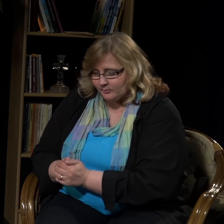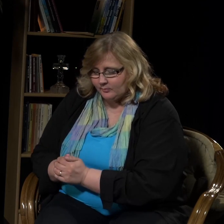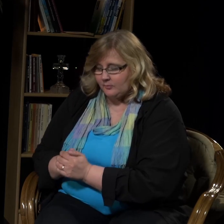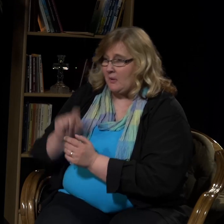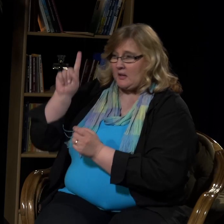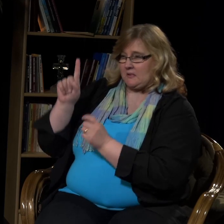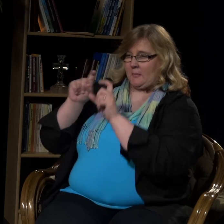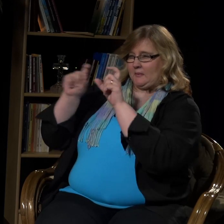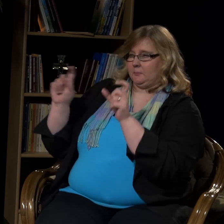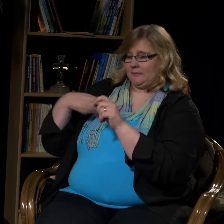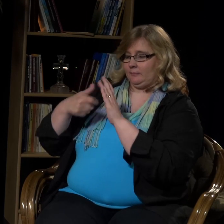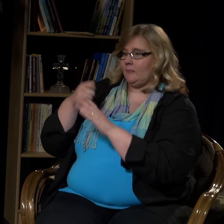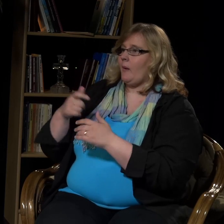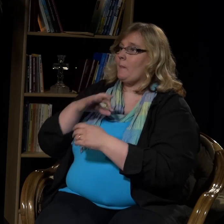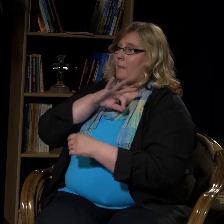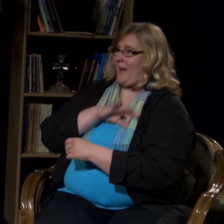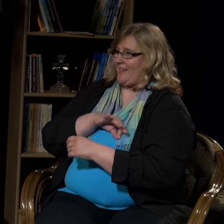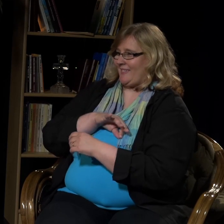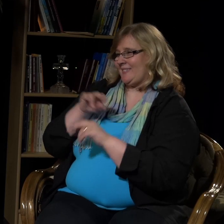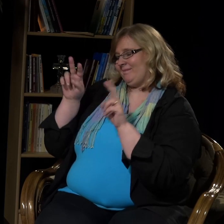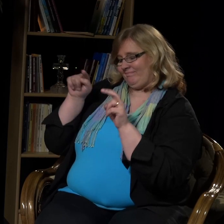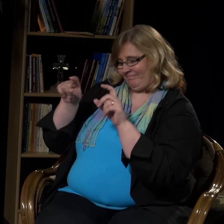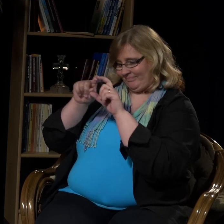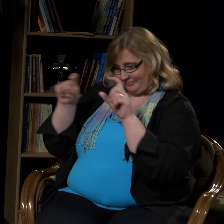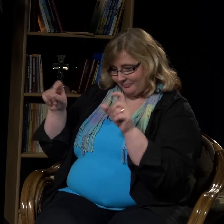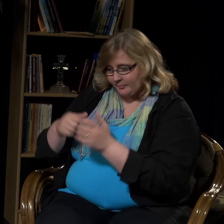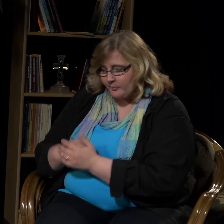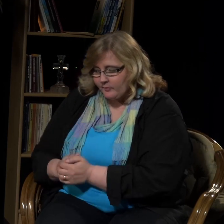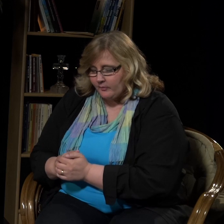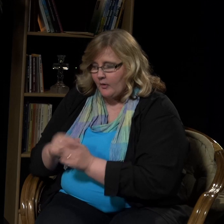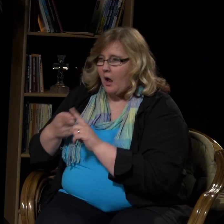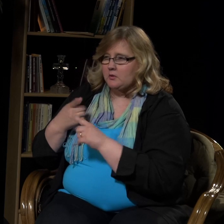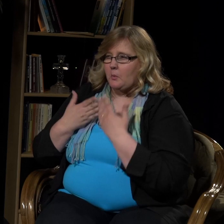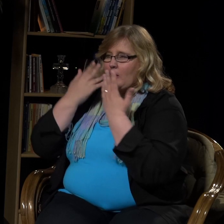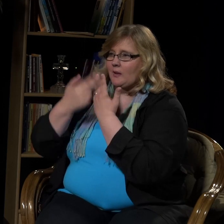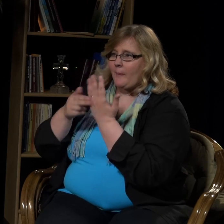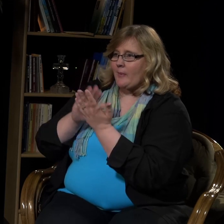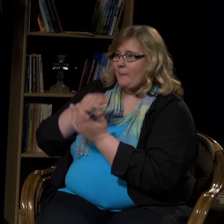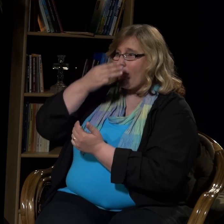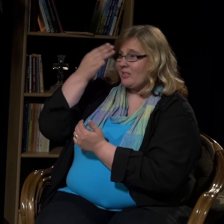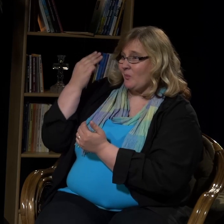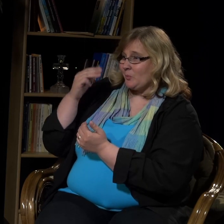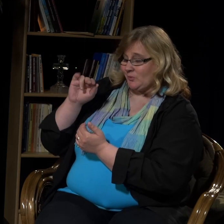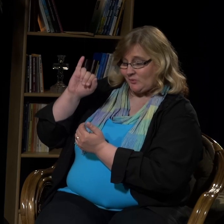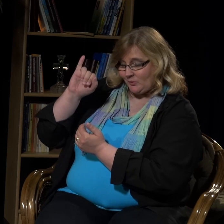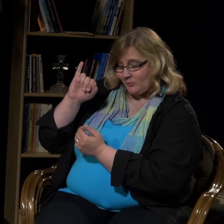Nämä kolme asiaa. Mikä tämä palkka on? Kun rukee Raamattua